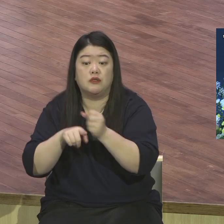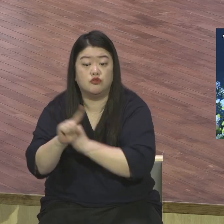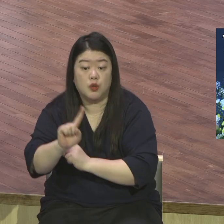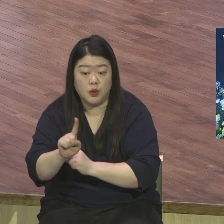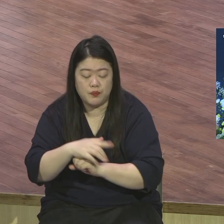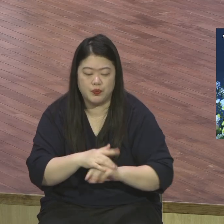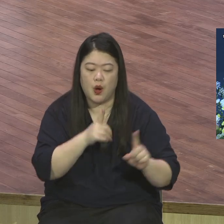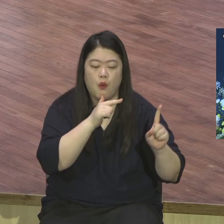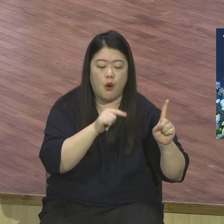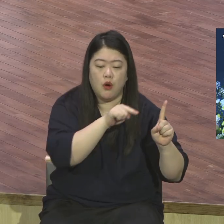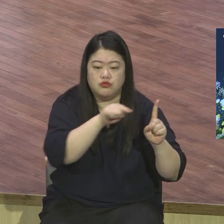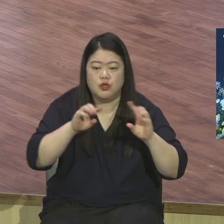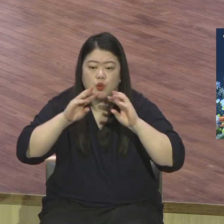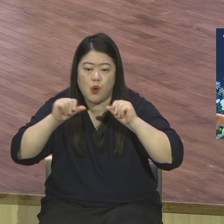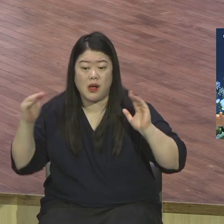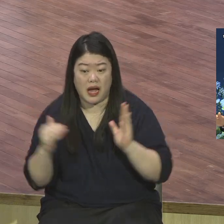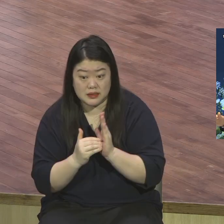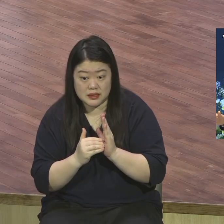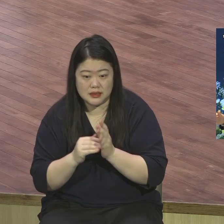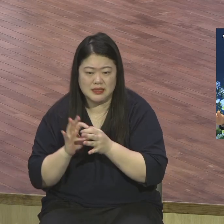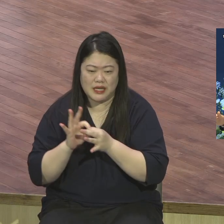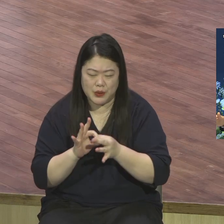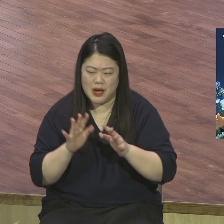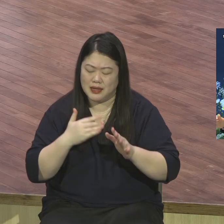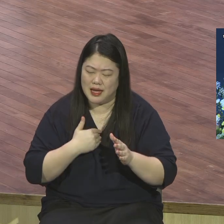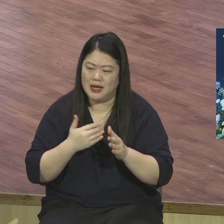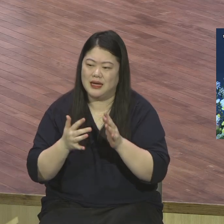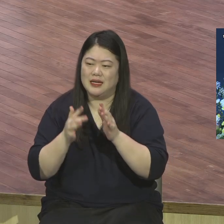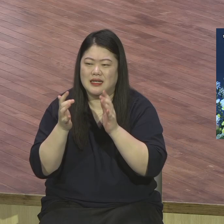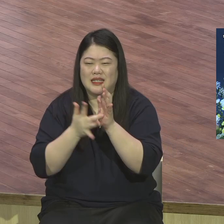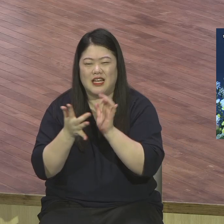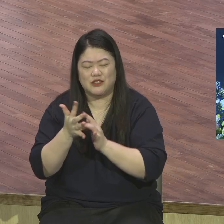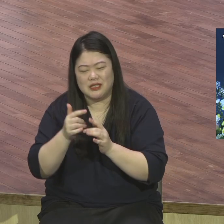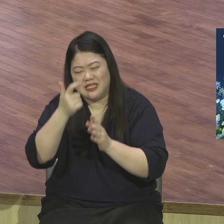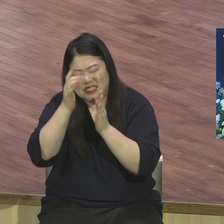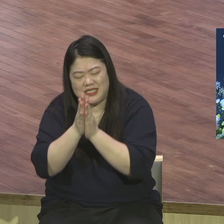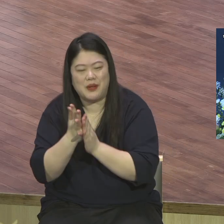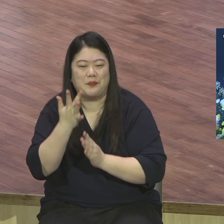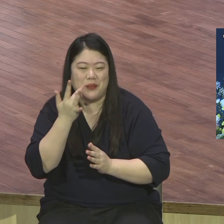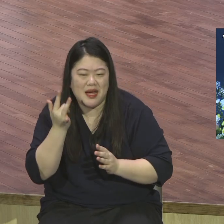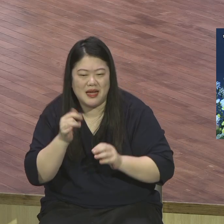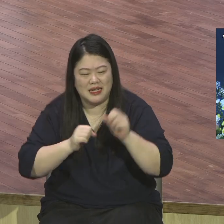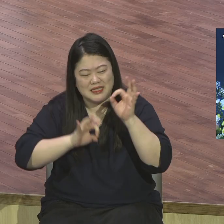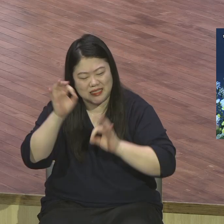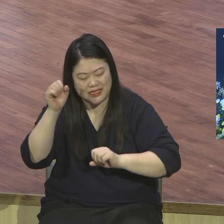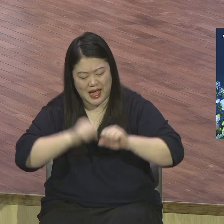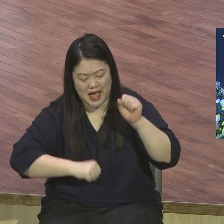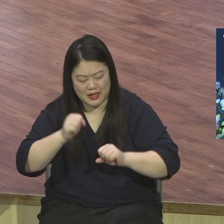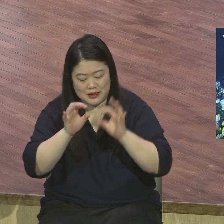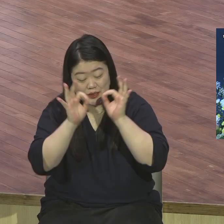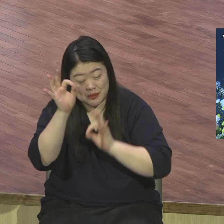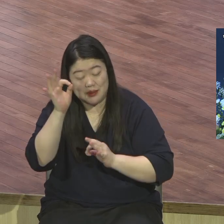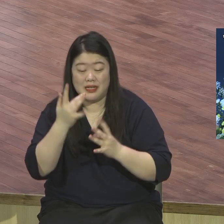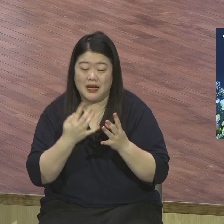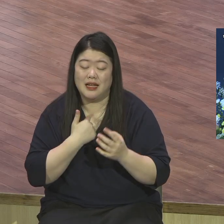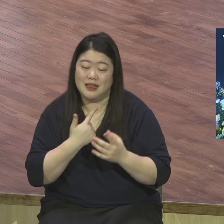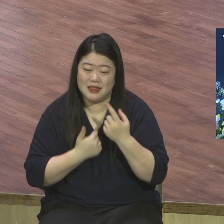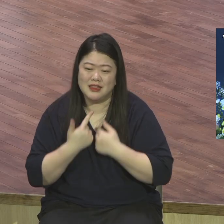다 예배드리면서 다 씻어졌어 예수의 피로 씻어지고 나를 새롭게 하셨다 맨날 재창조되어 재창조